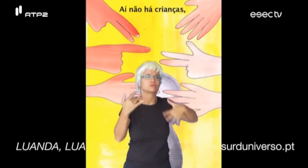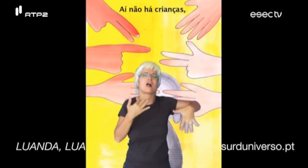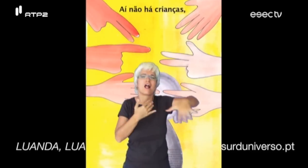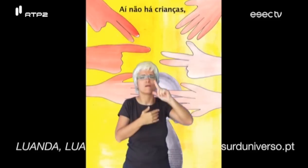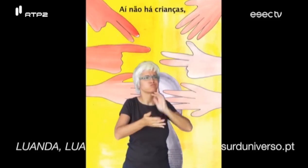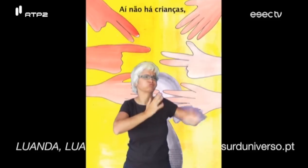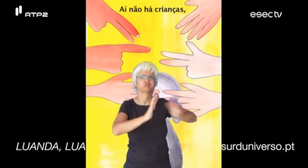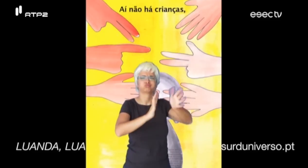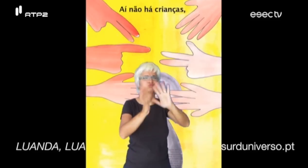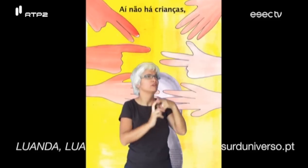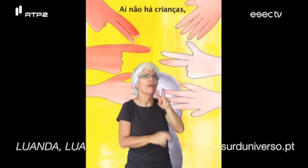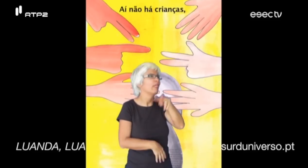Aí não há crianças.